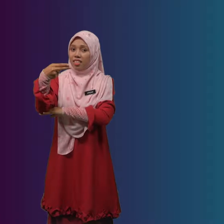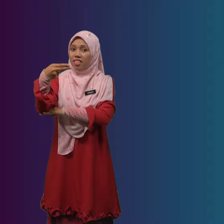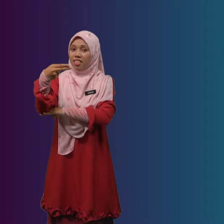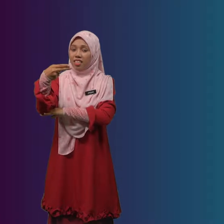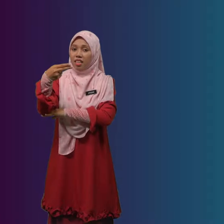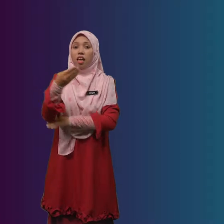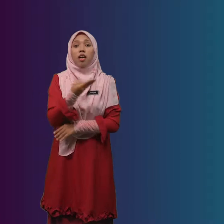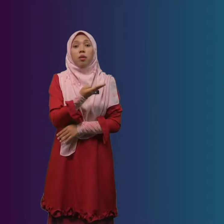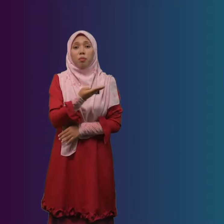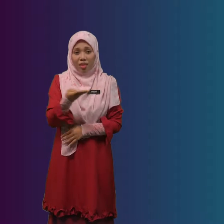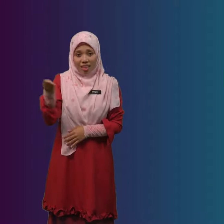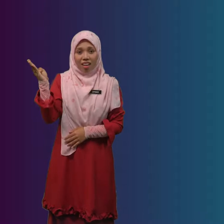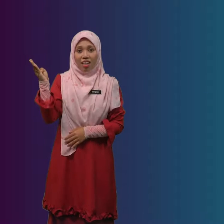Bilah